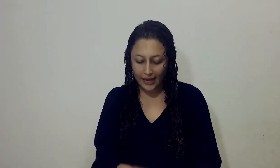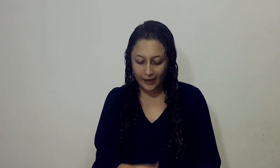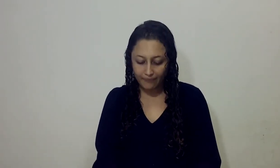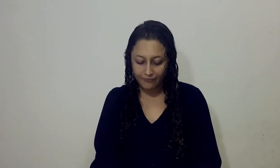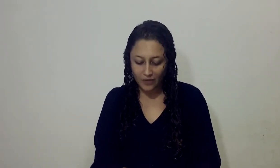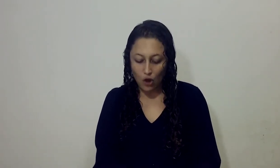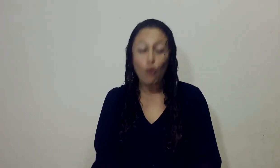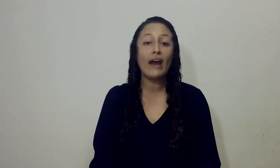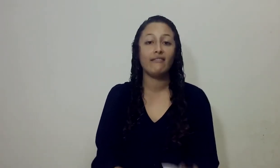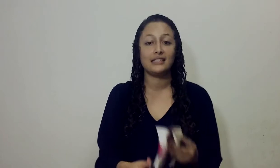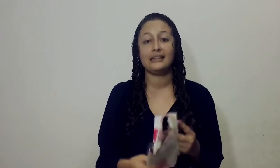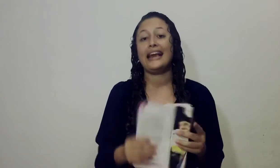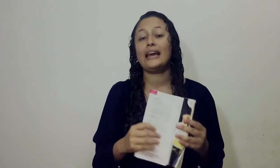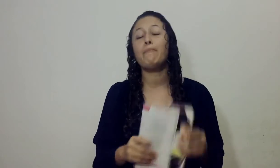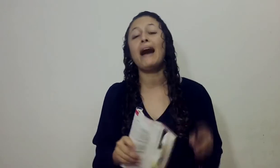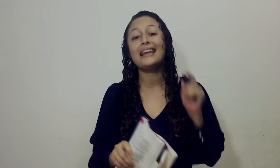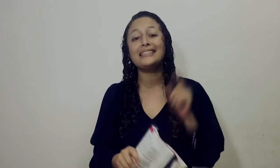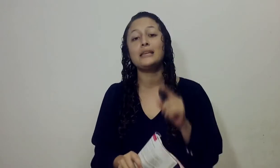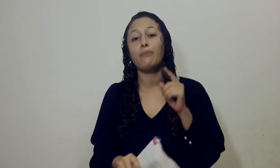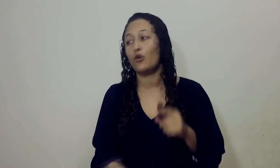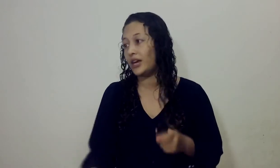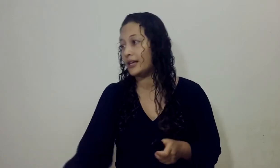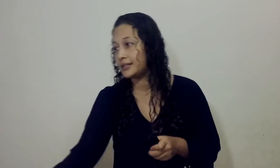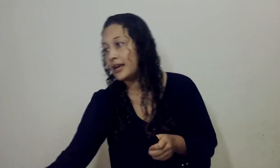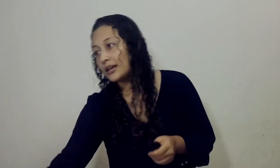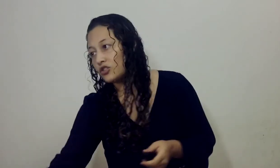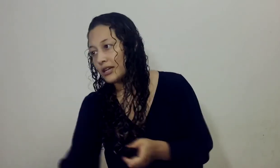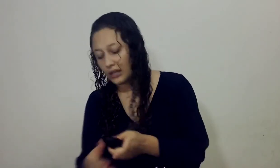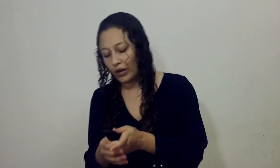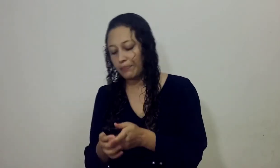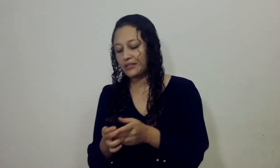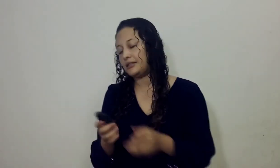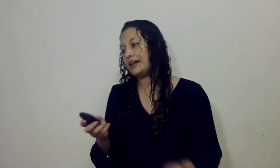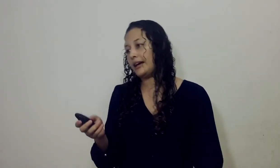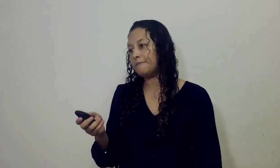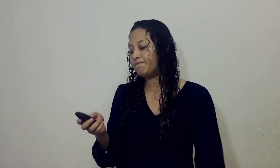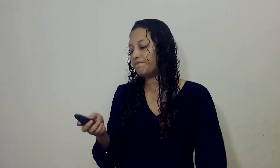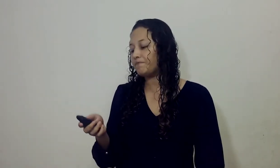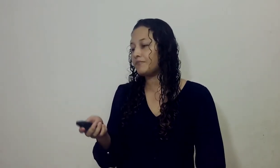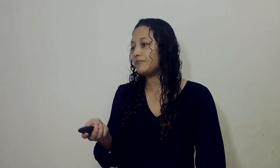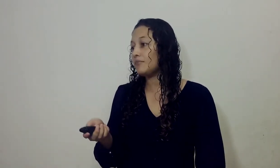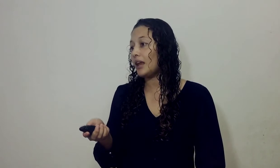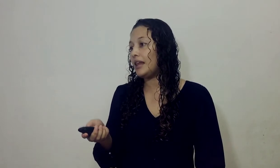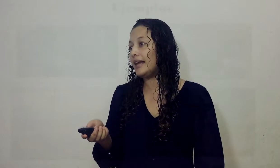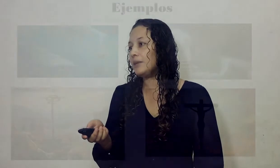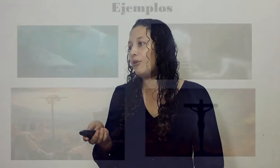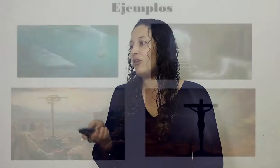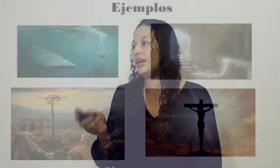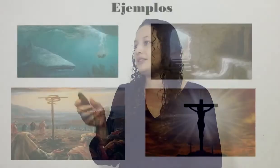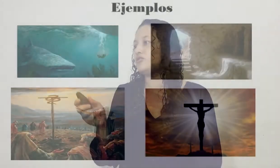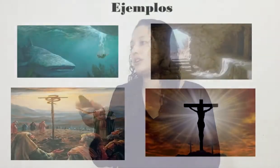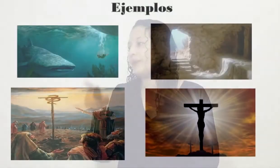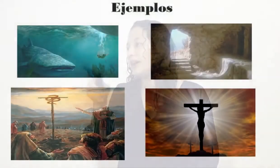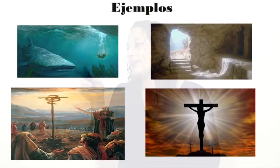el día jueves Leer varias tipologías Que son las que voy a presentar acá La